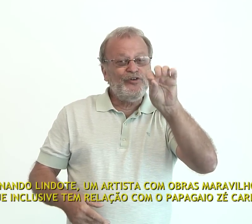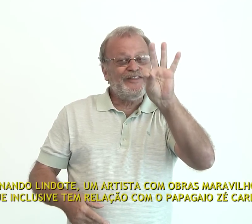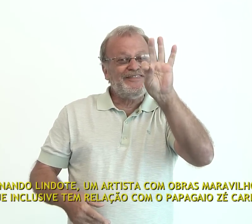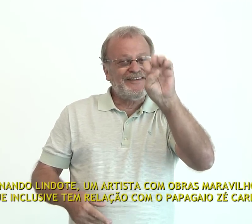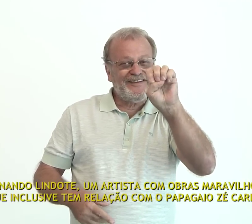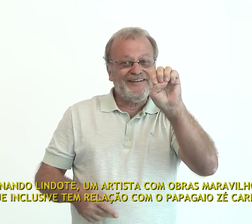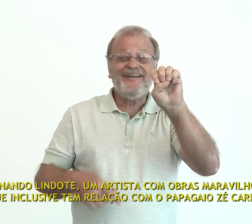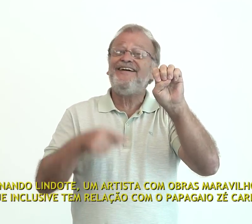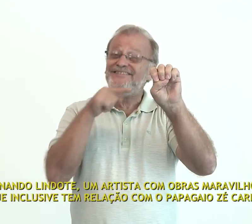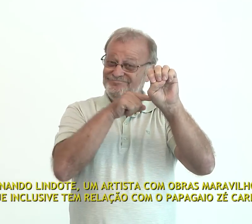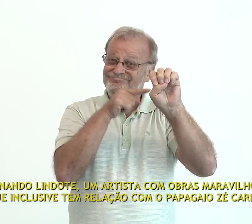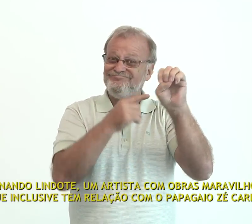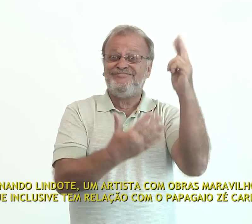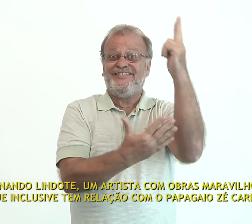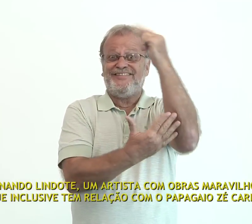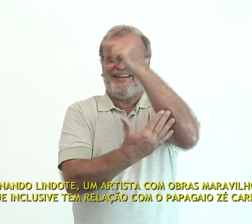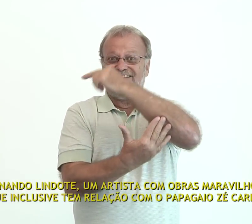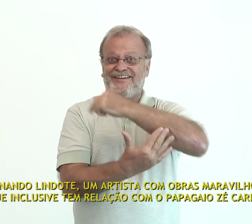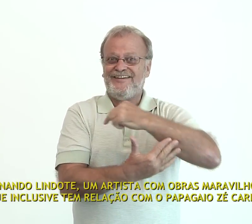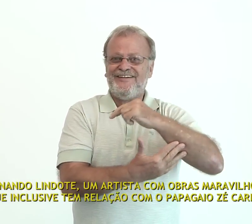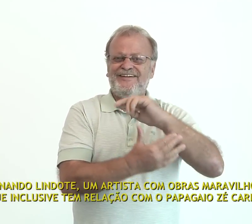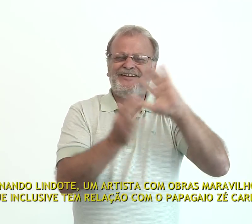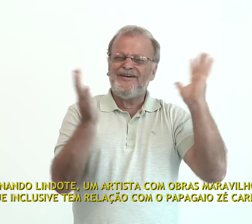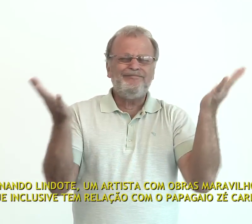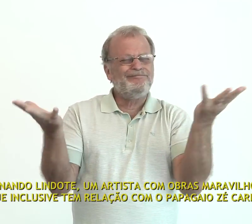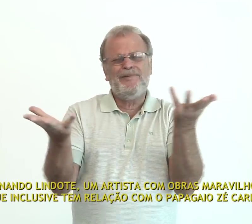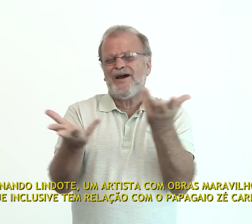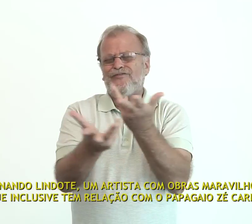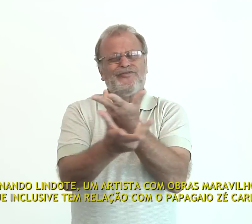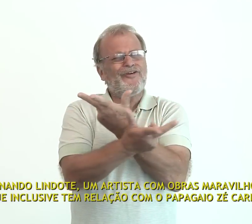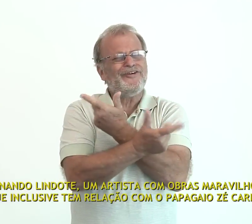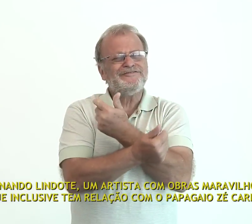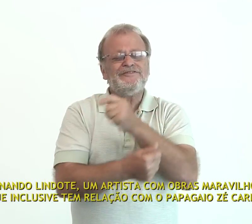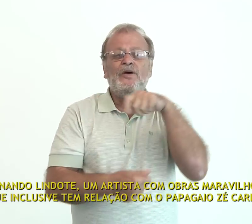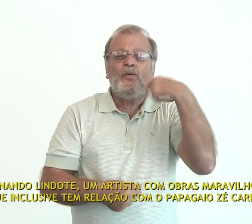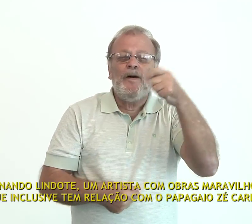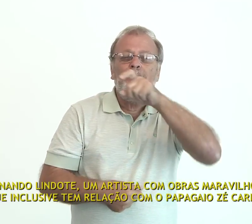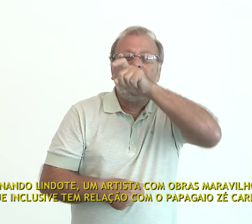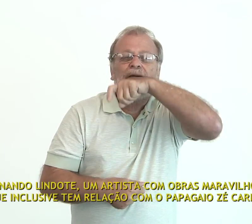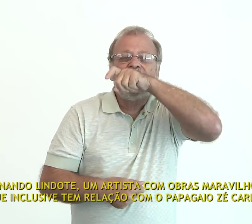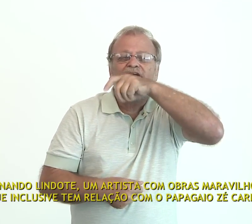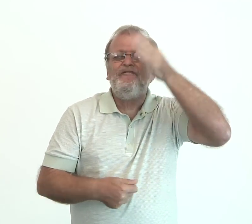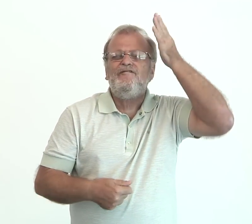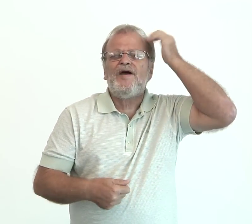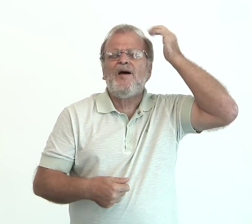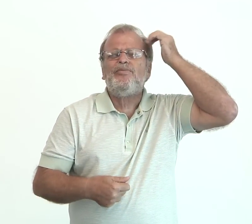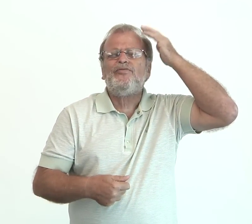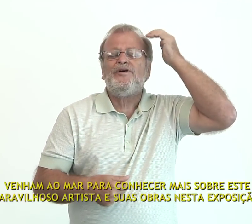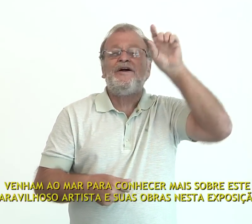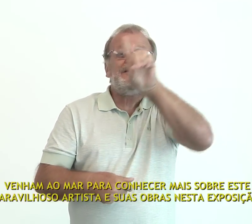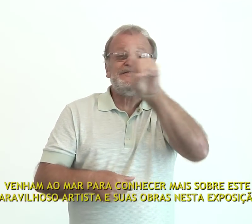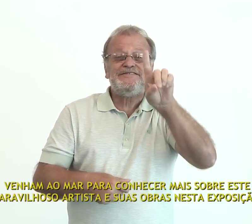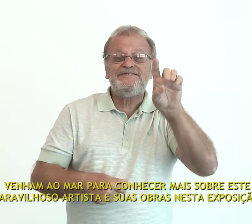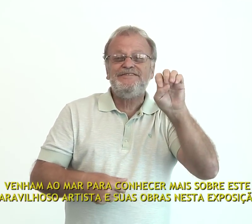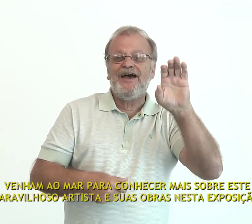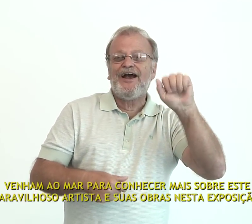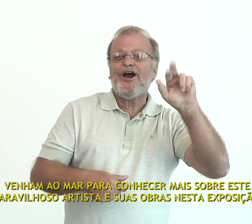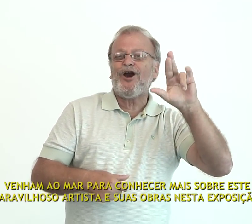com obras maravilhosas e que inclusive tem relação com o papagaio Zé Carioca. Venham ao mar para